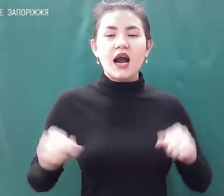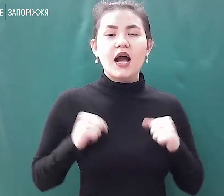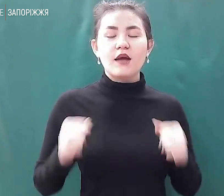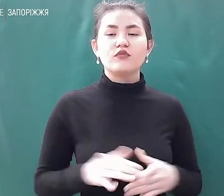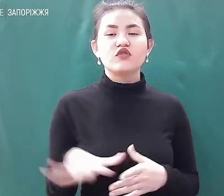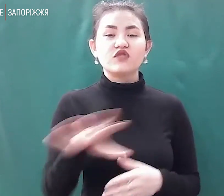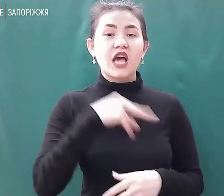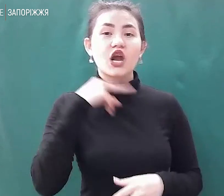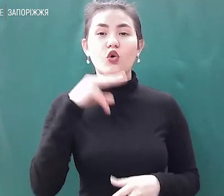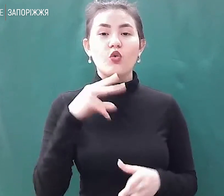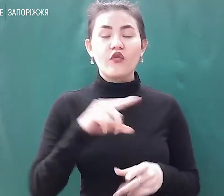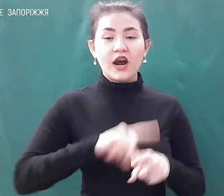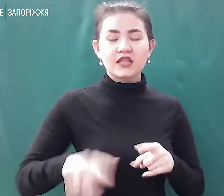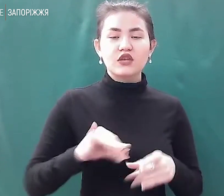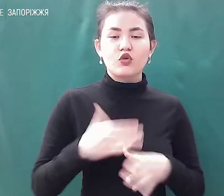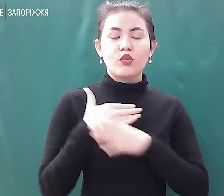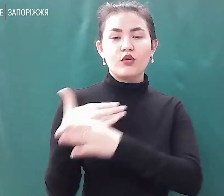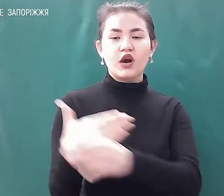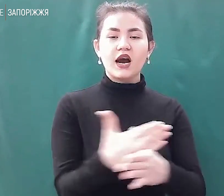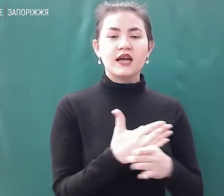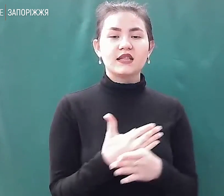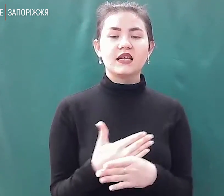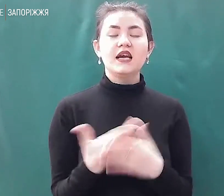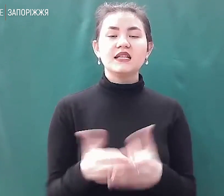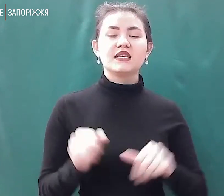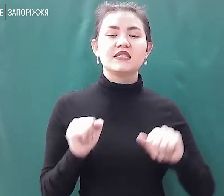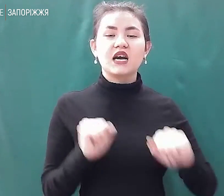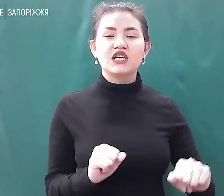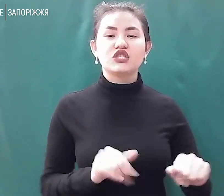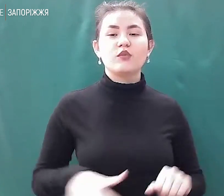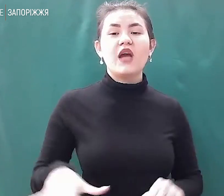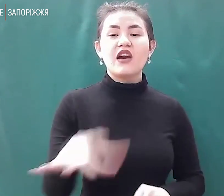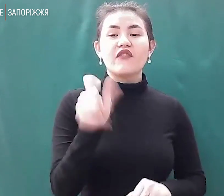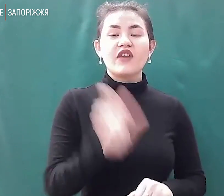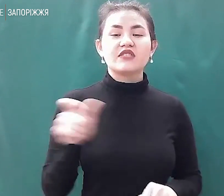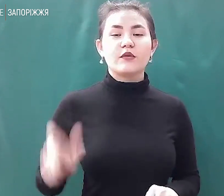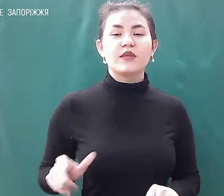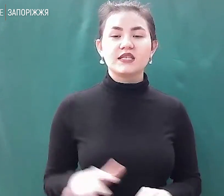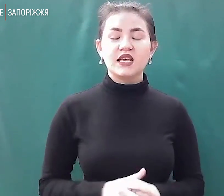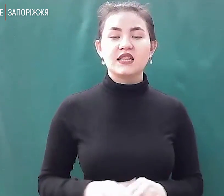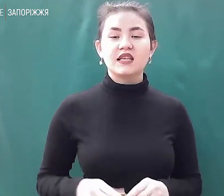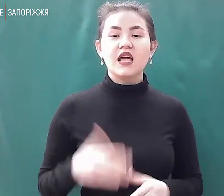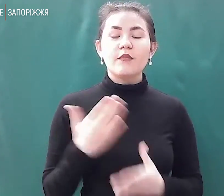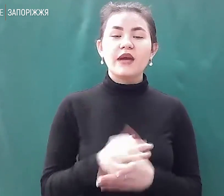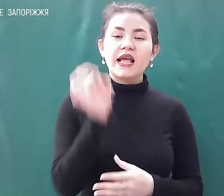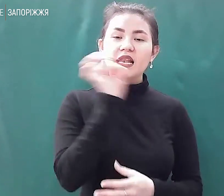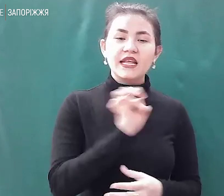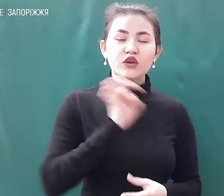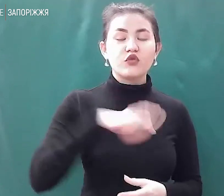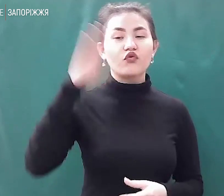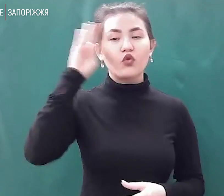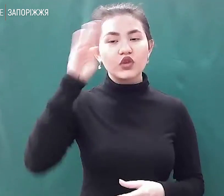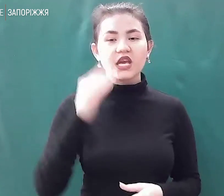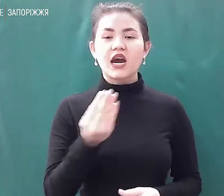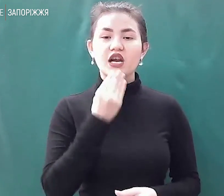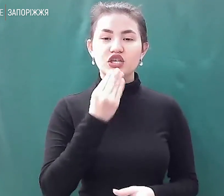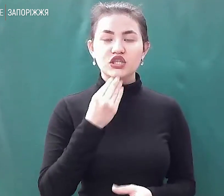допомагати соціально незахищеним важкому населення. Тобто там підлог ліків, води, харчів. Хтось розвозить,